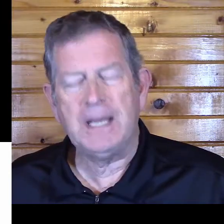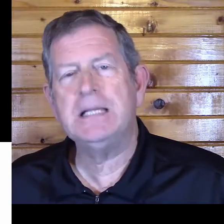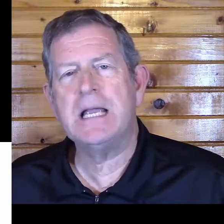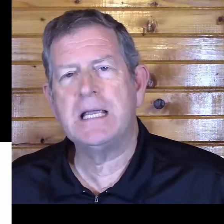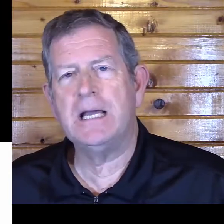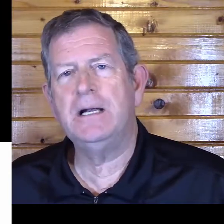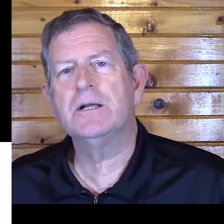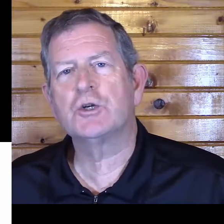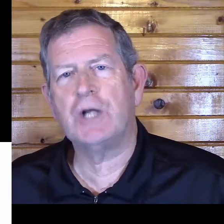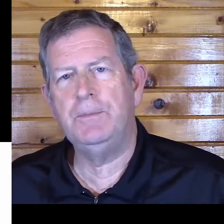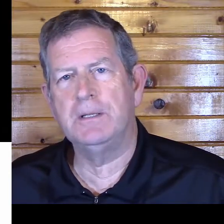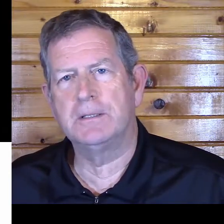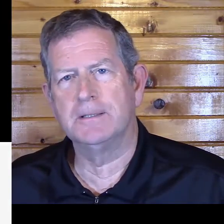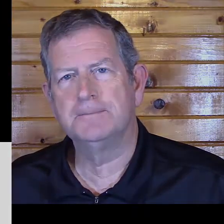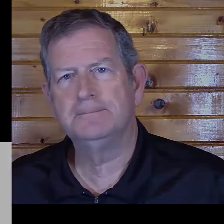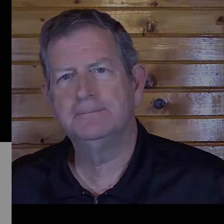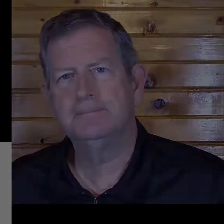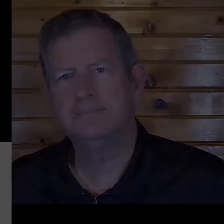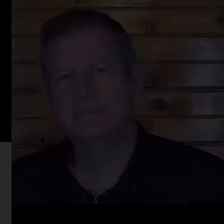près desquels j'habite. 14. Voilà